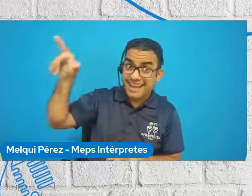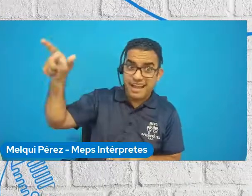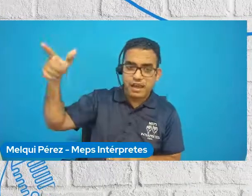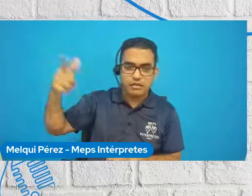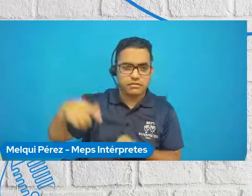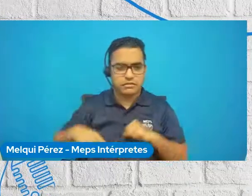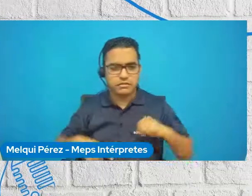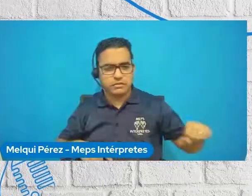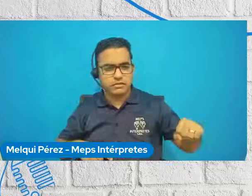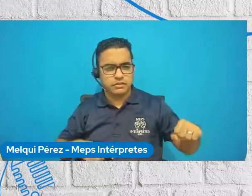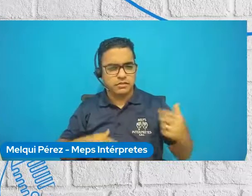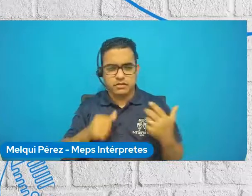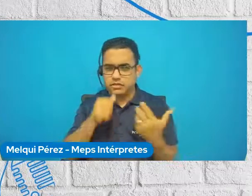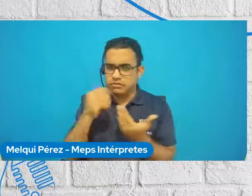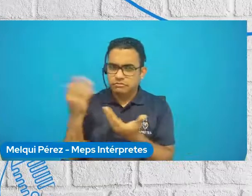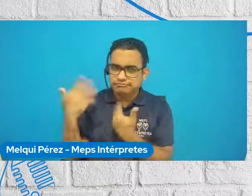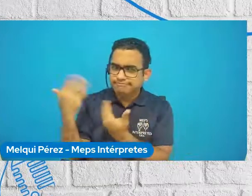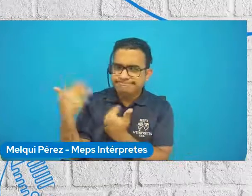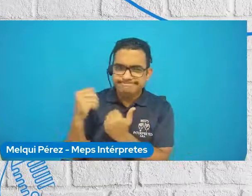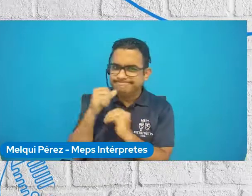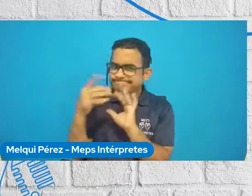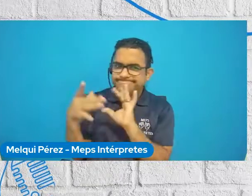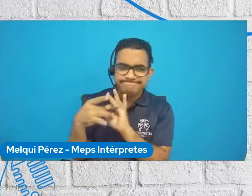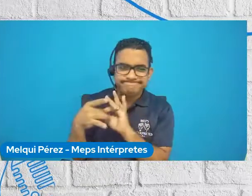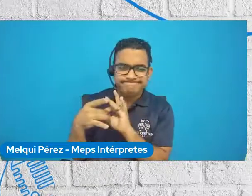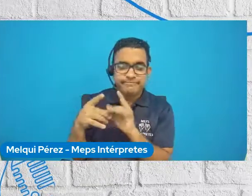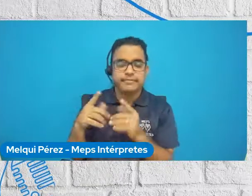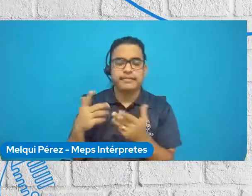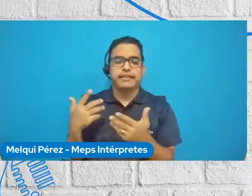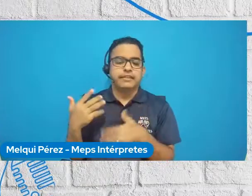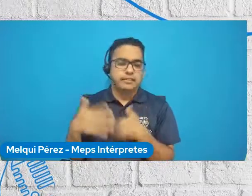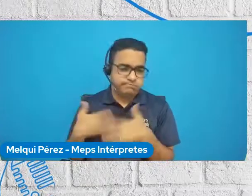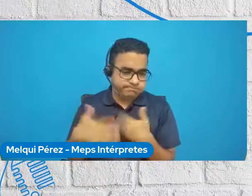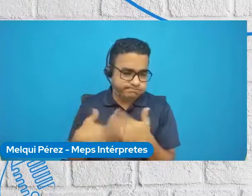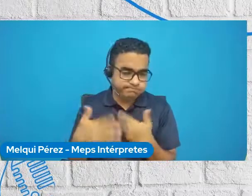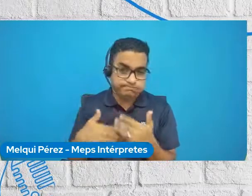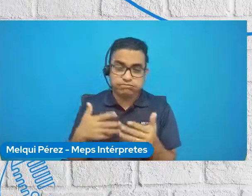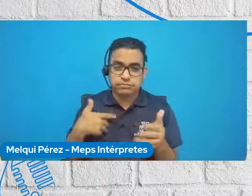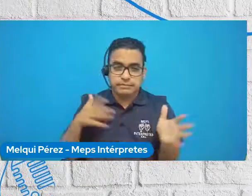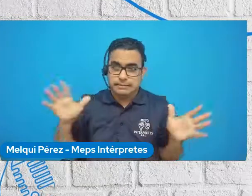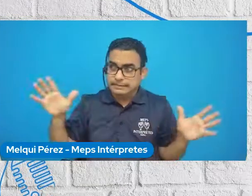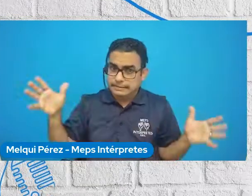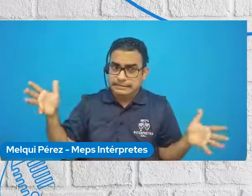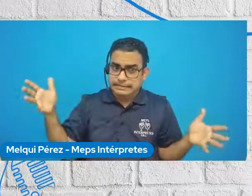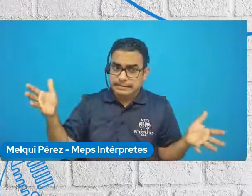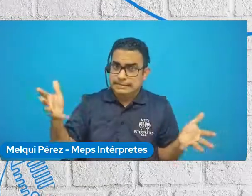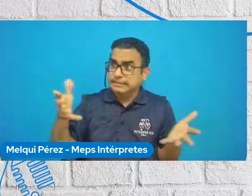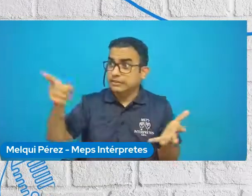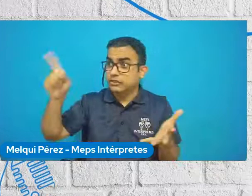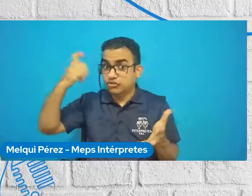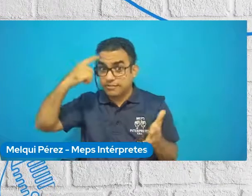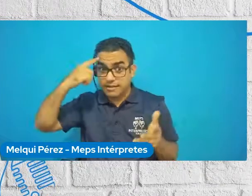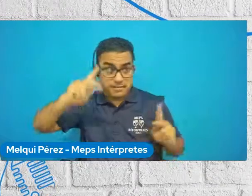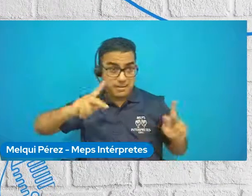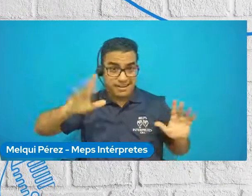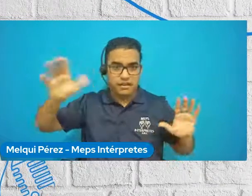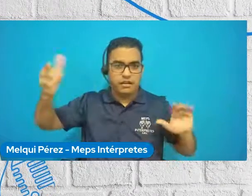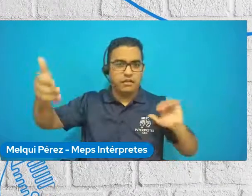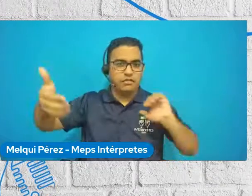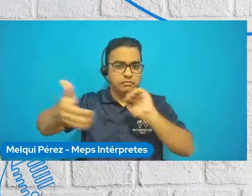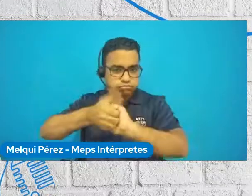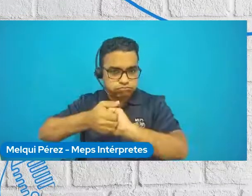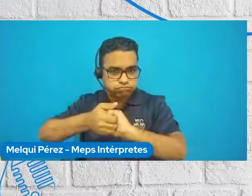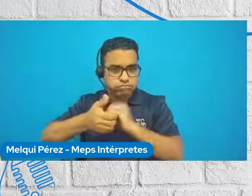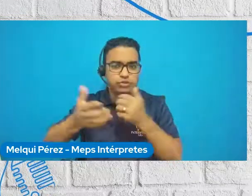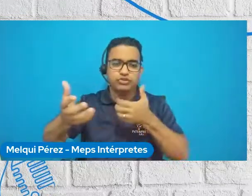¿no? Pero luego, lo largo de todo el voluntariado, ese vínculo de confianza, esa conexión que existe se volvió, se